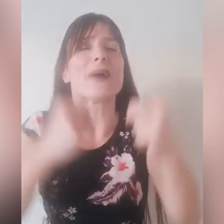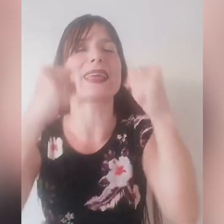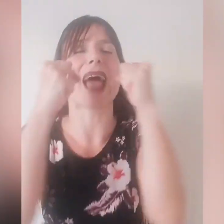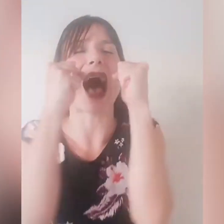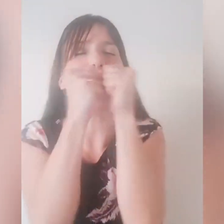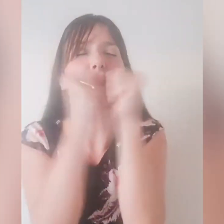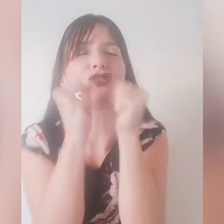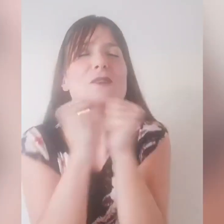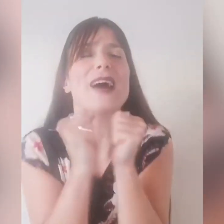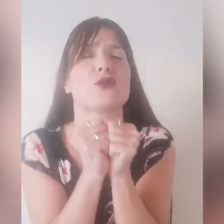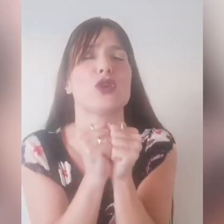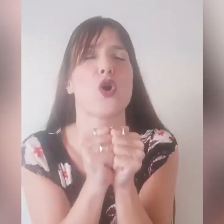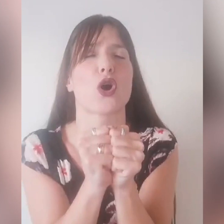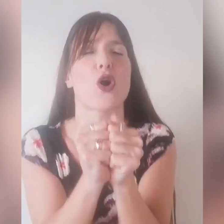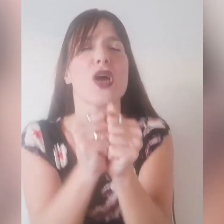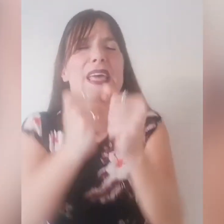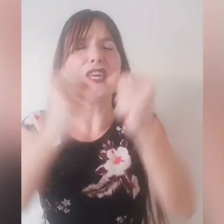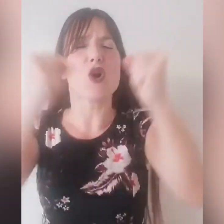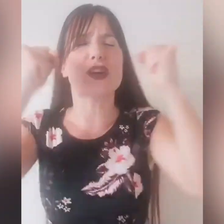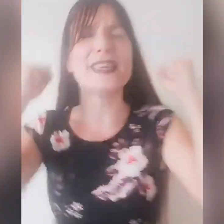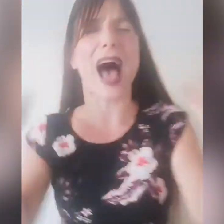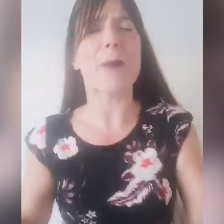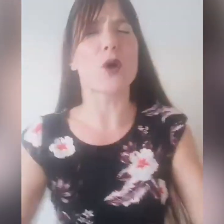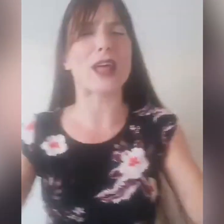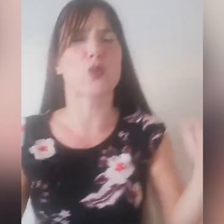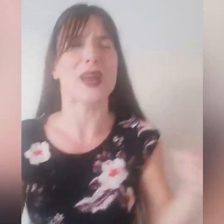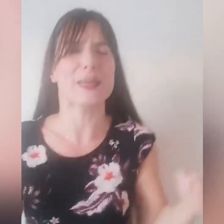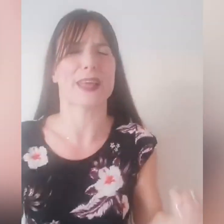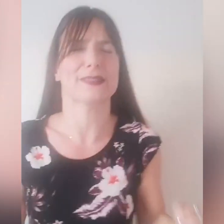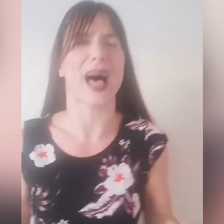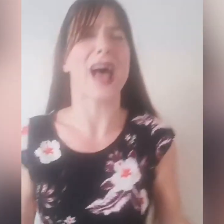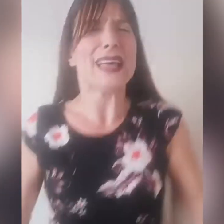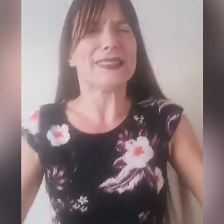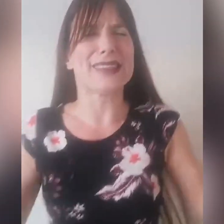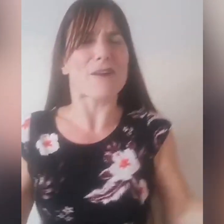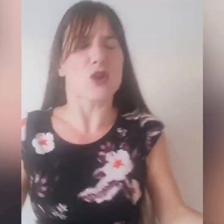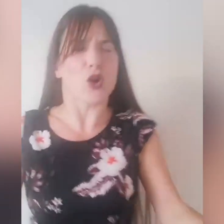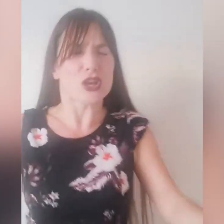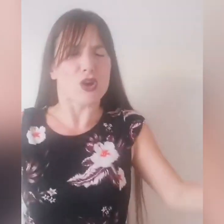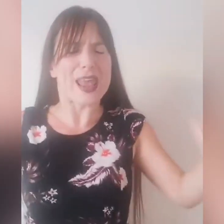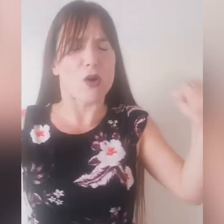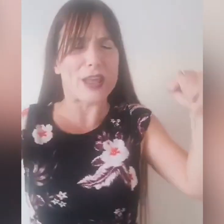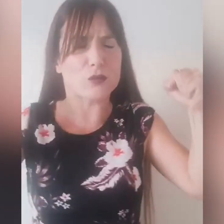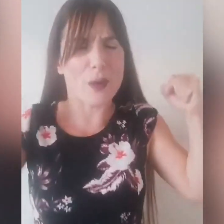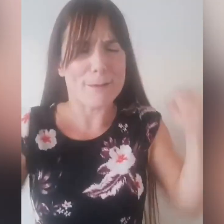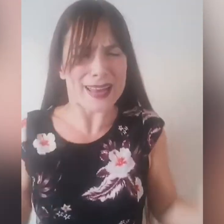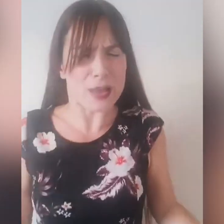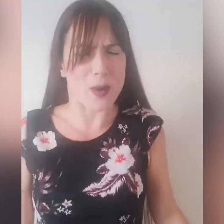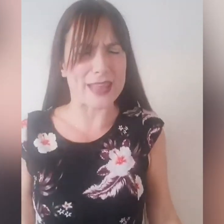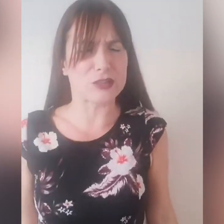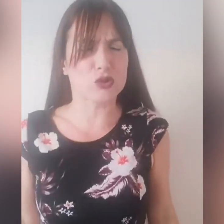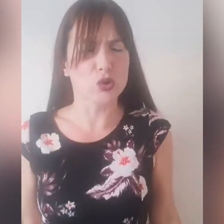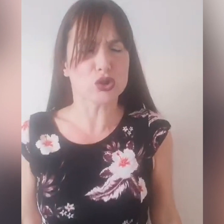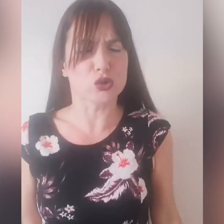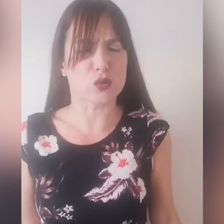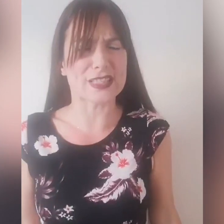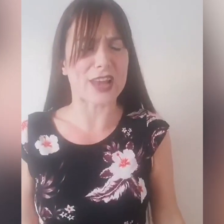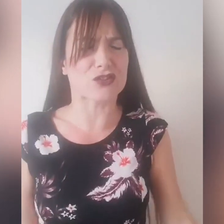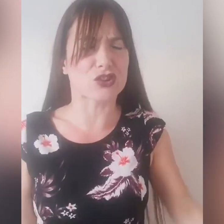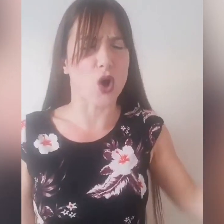perché hanno già fatto il loro, io chiamo la tua libertà, diavolo io leggo le tue mani, quelle di tutto il tuo esercito,